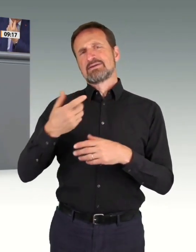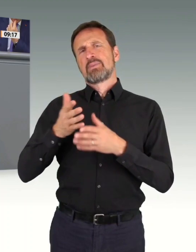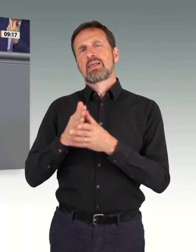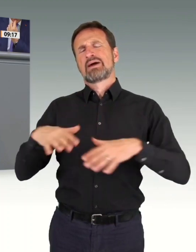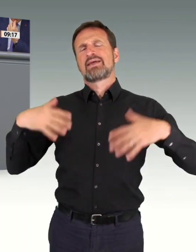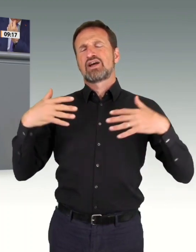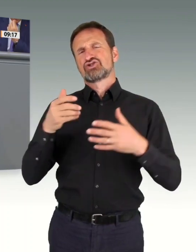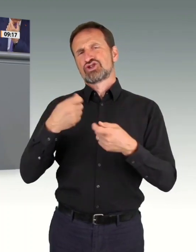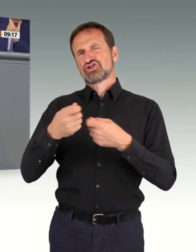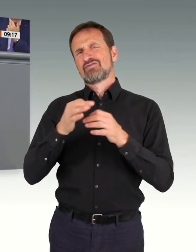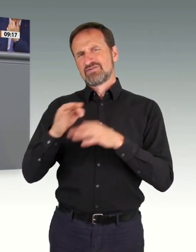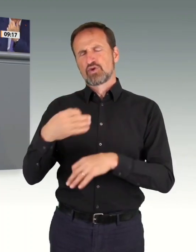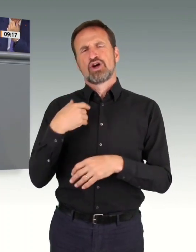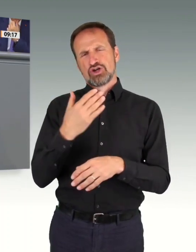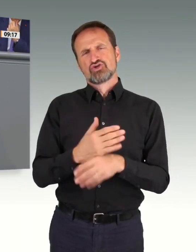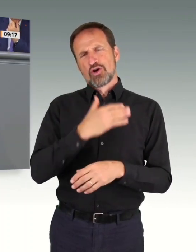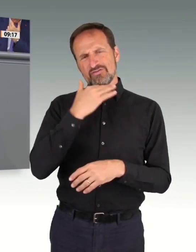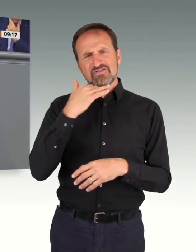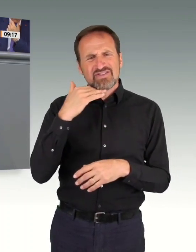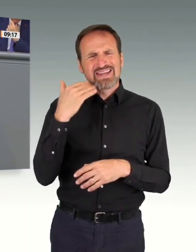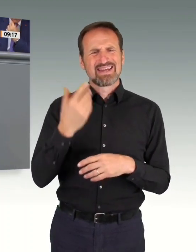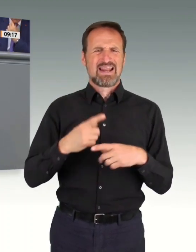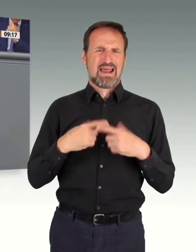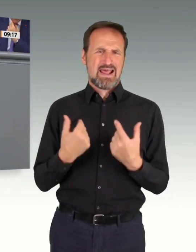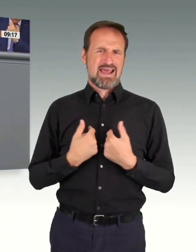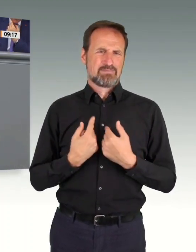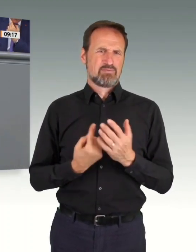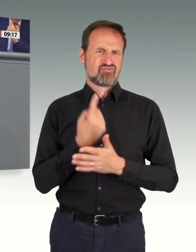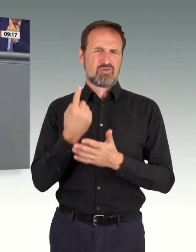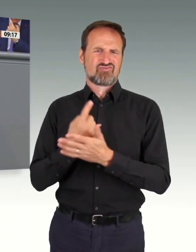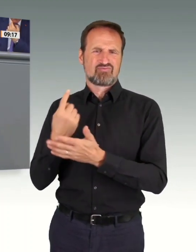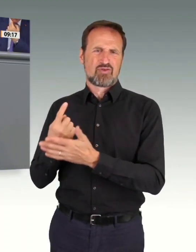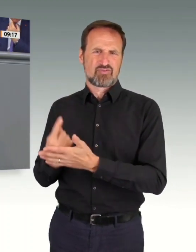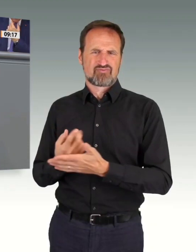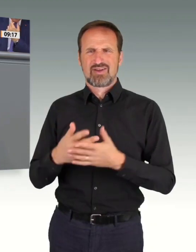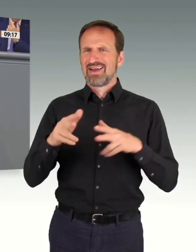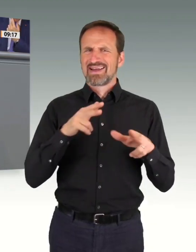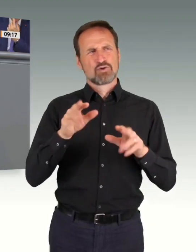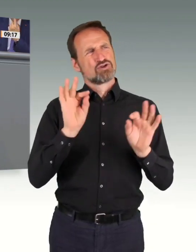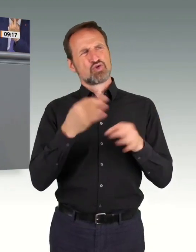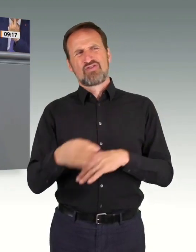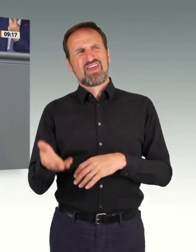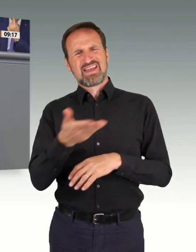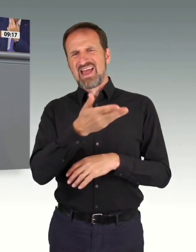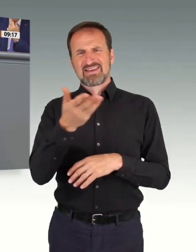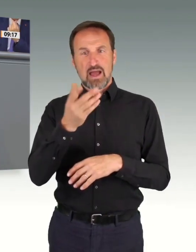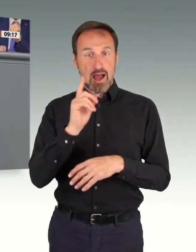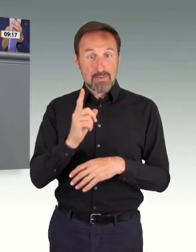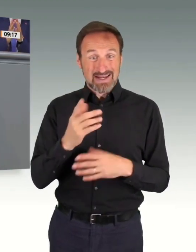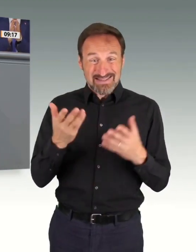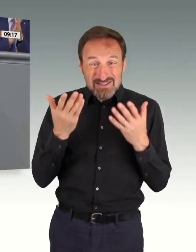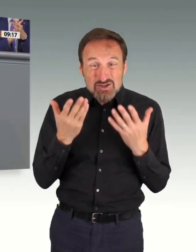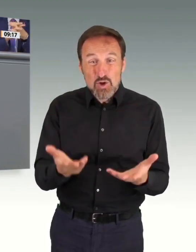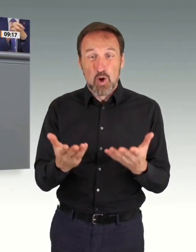diese Irrlichterei seit zwei Jahren erreicht neue Rekorde, meine Damen und Herren. Denn es kommt ja noch schlimmer. Was die